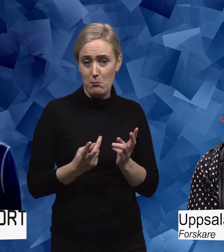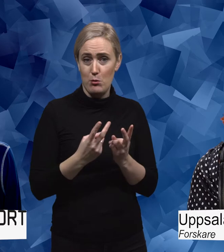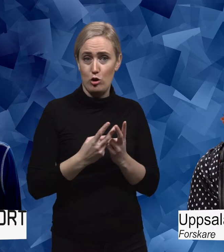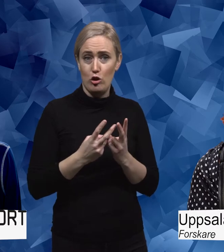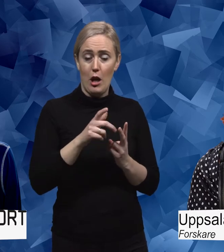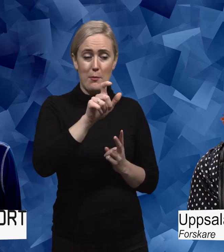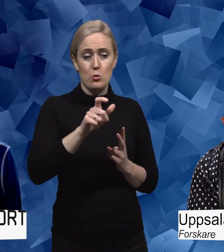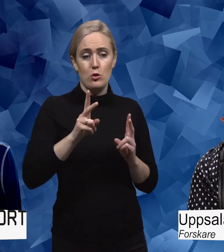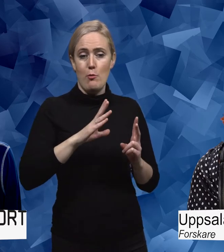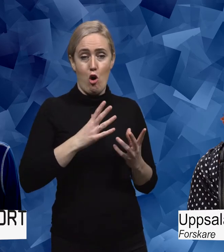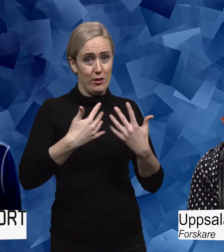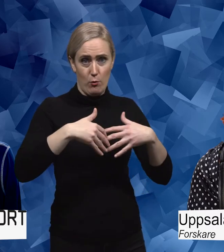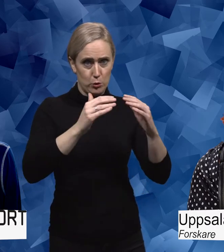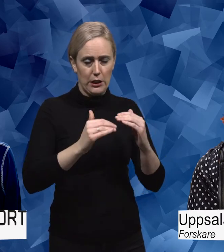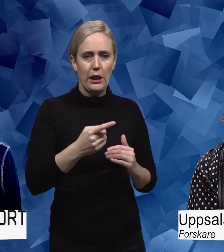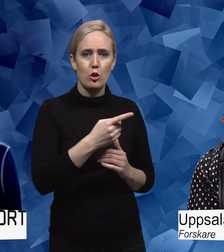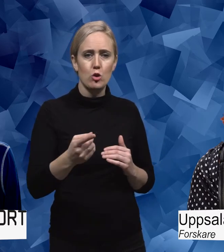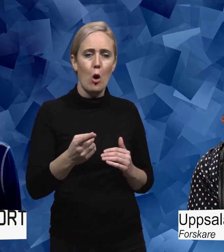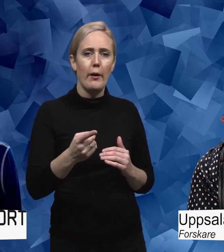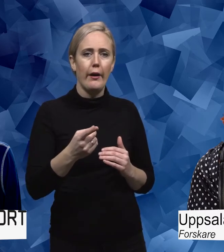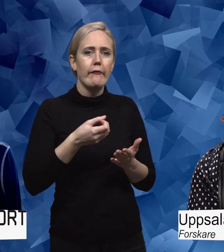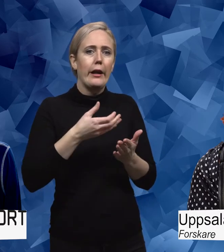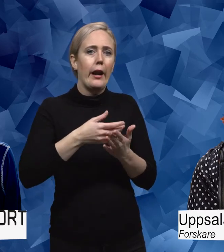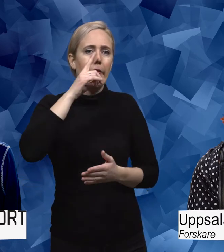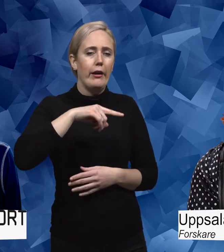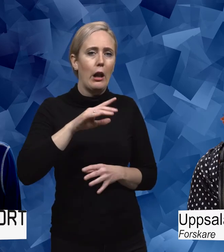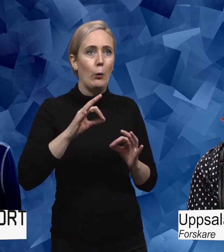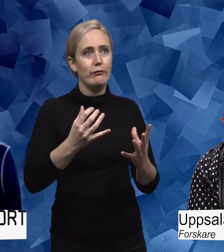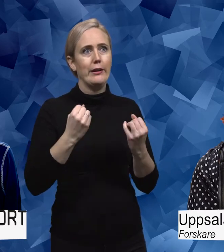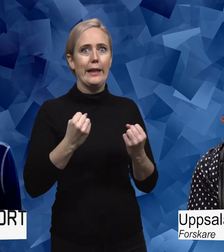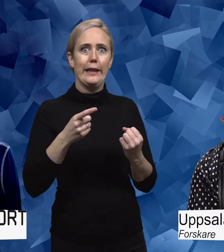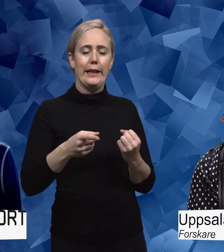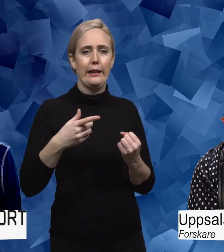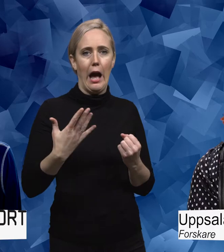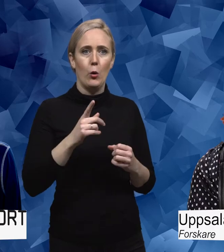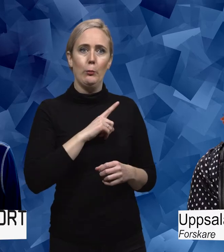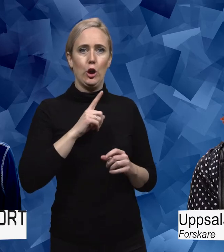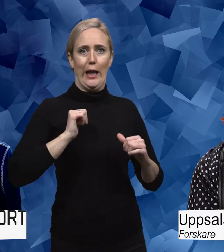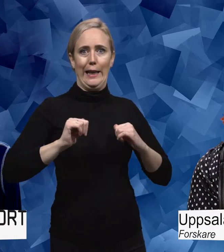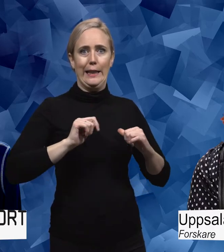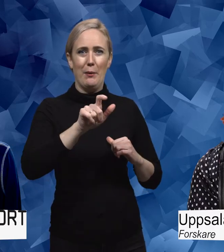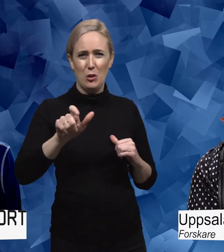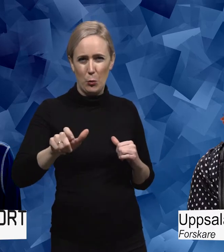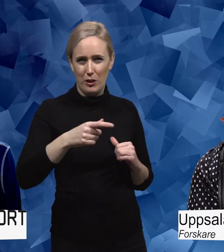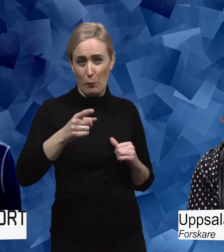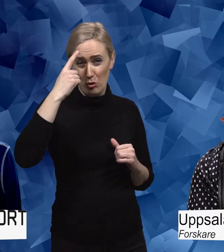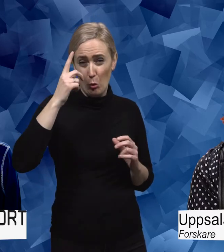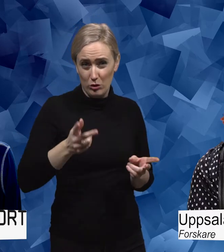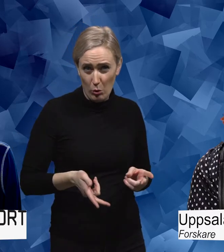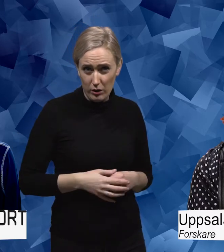övervärderar hur viktigt det är med en funktionsnedsättning och hur mycket man så att säga, ursäkta ord, lider av det. Absolut, det där är ju någonting jag